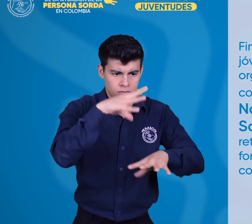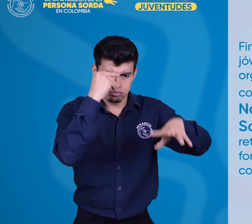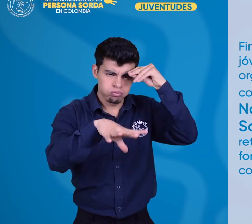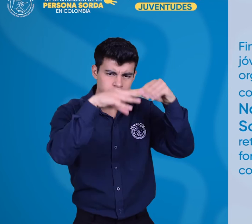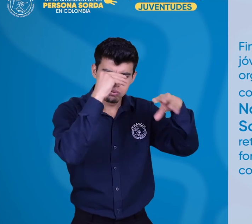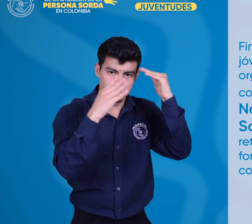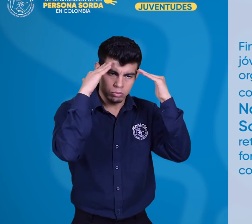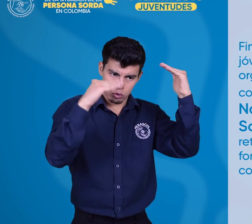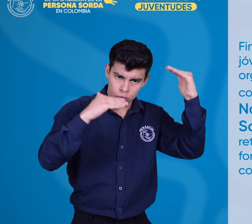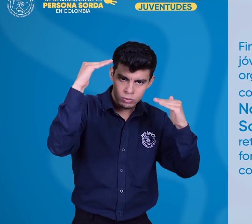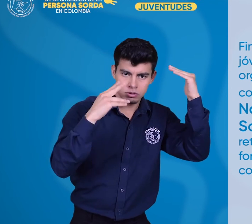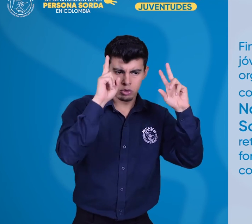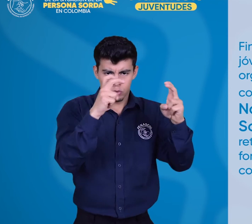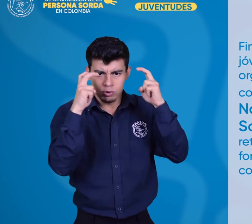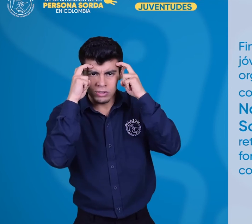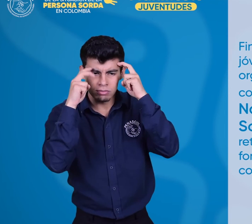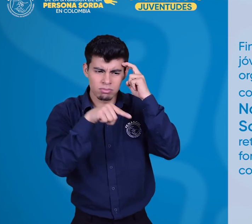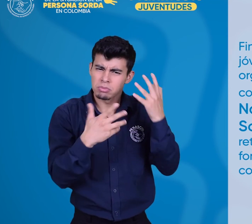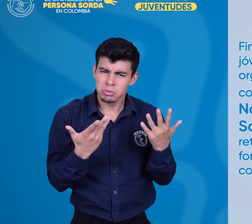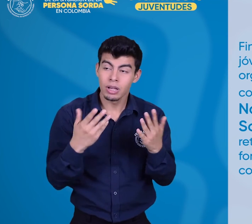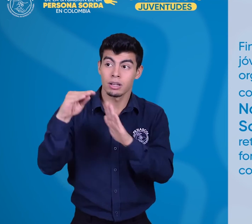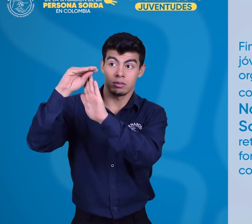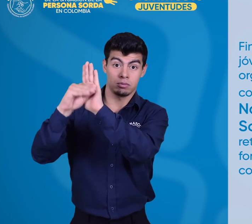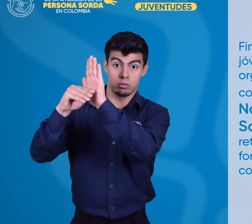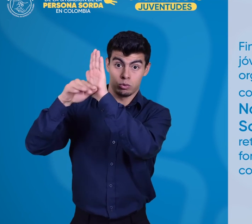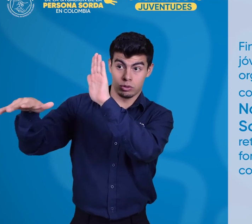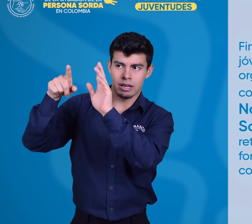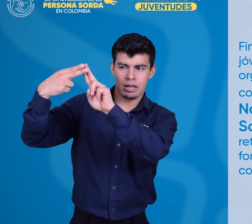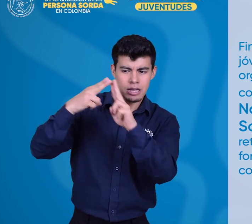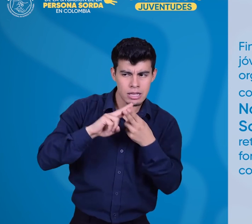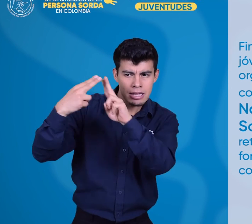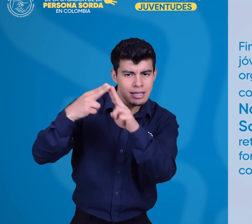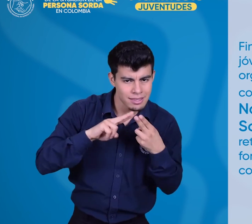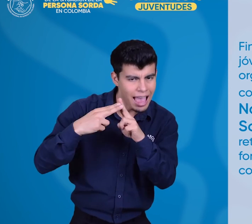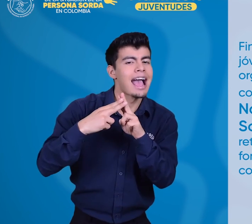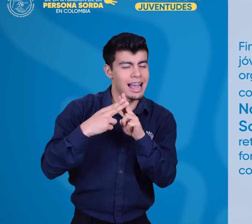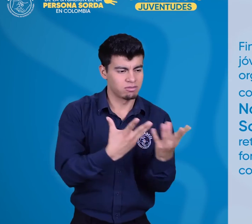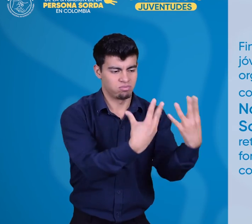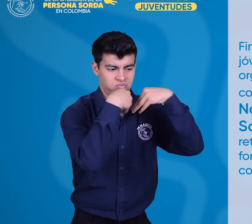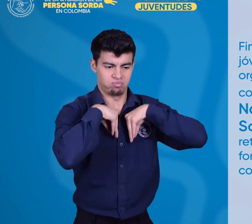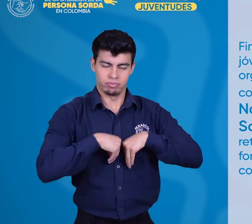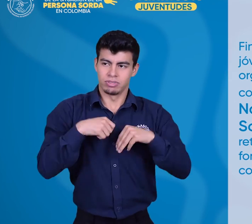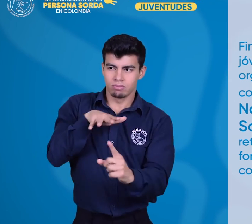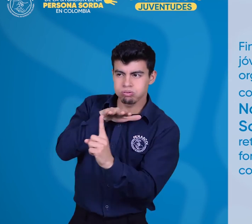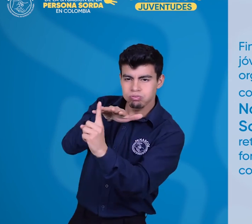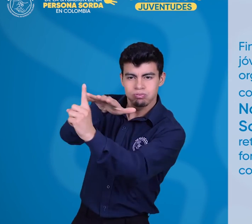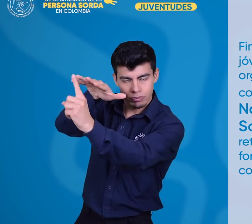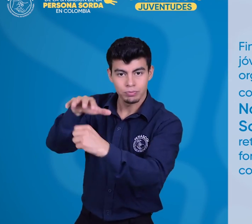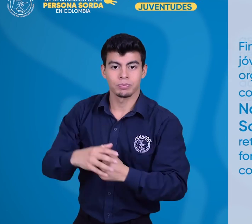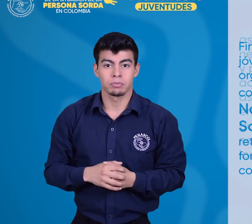competencias que les permitan incidir en la política pública que les afecta, así como hacer saber